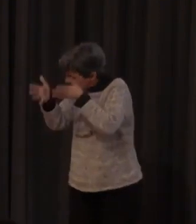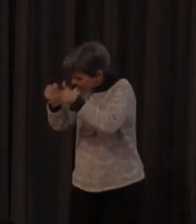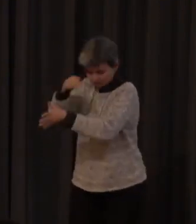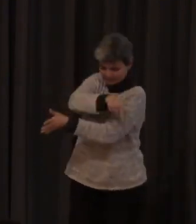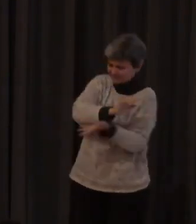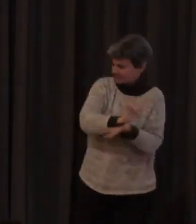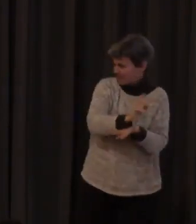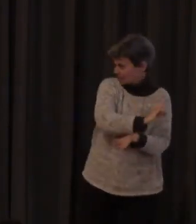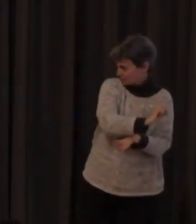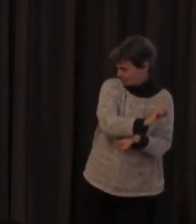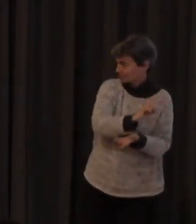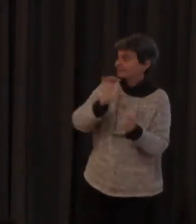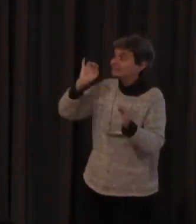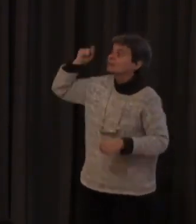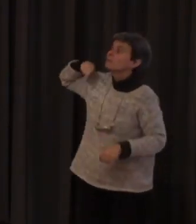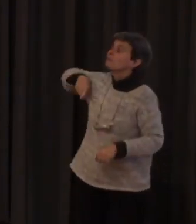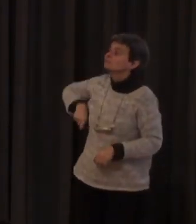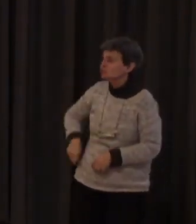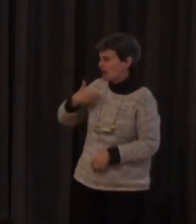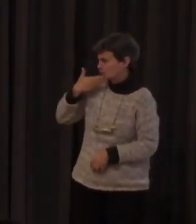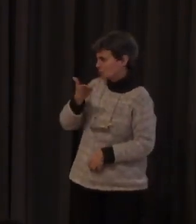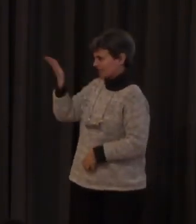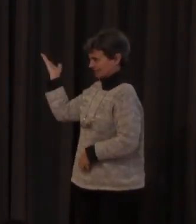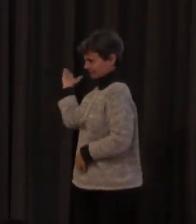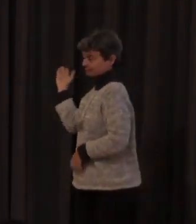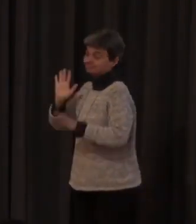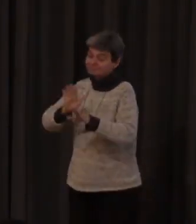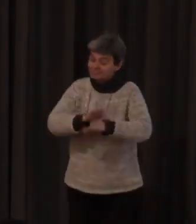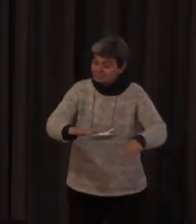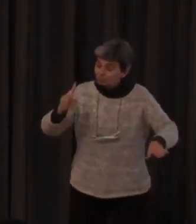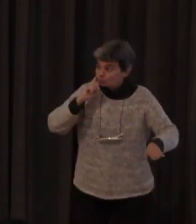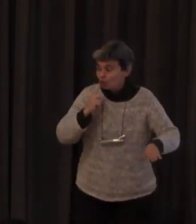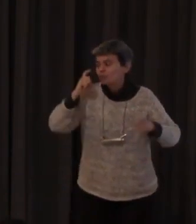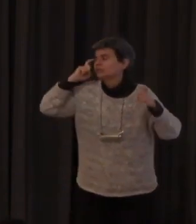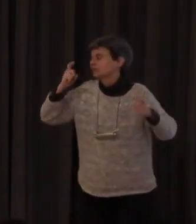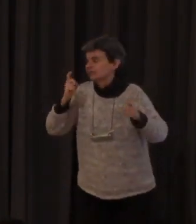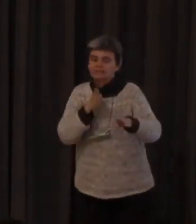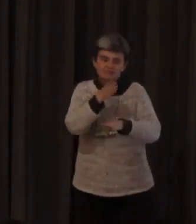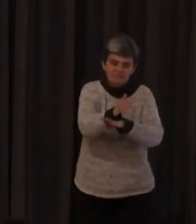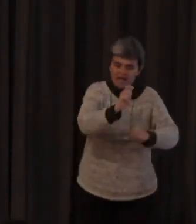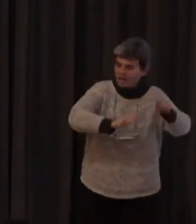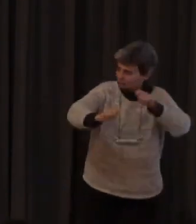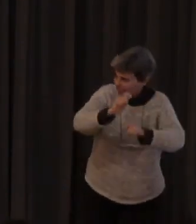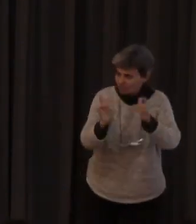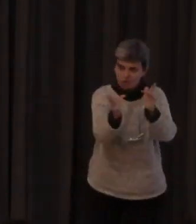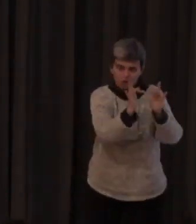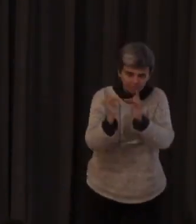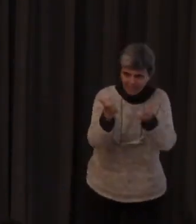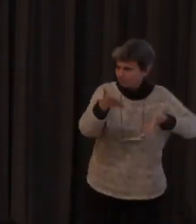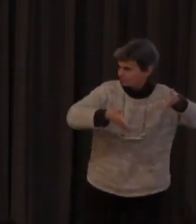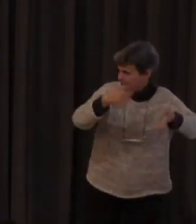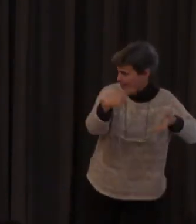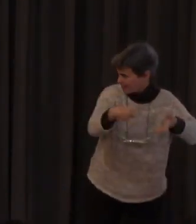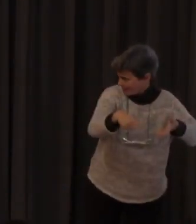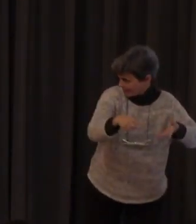lengua de signos? no hablo solo del olvidarse de la lengua de signos si hablo del profesorado oyente exclusivamente ya sé que los niños sordos pues